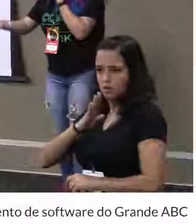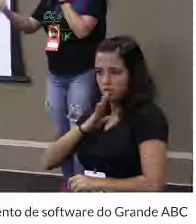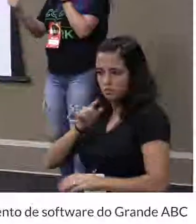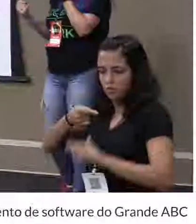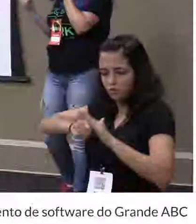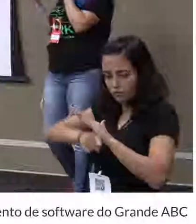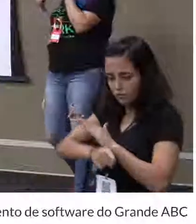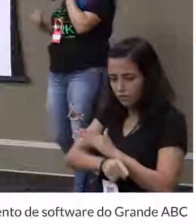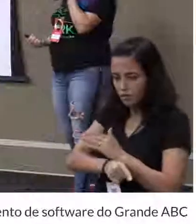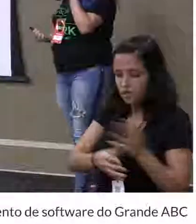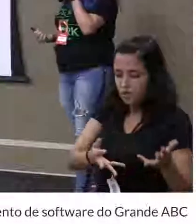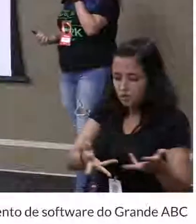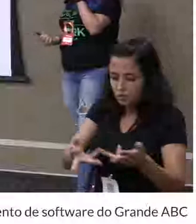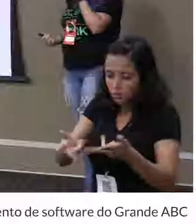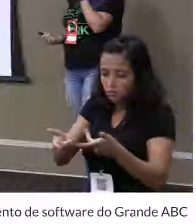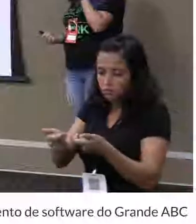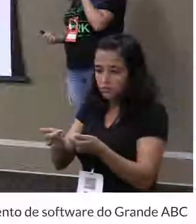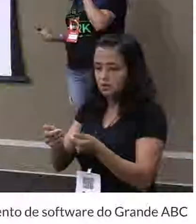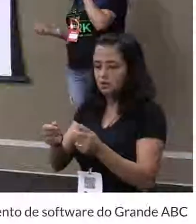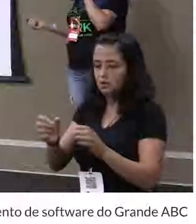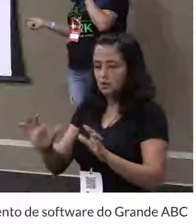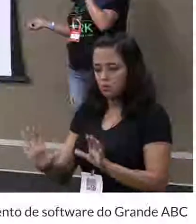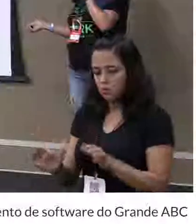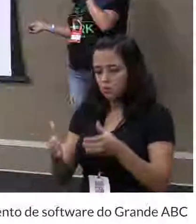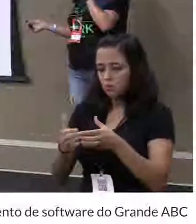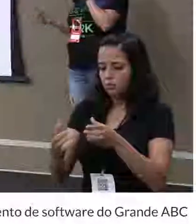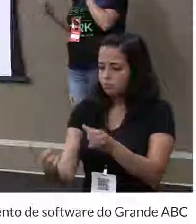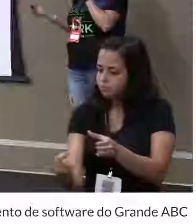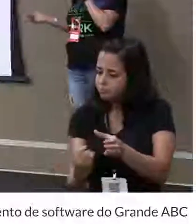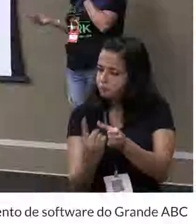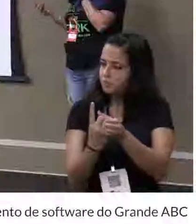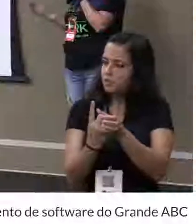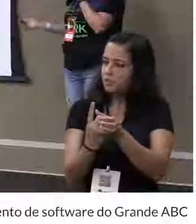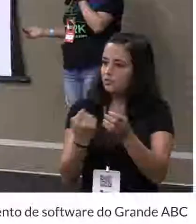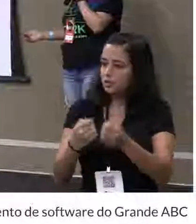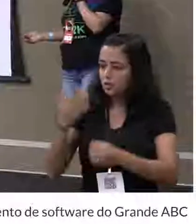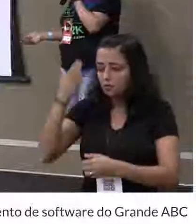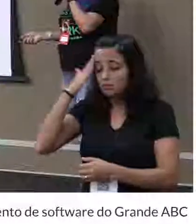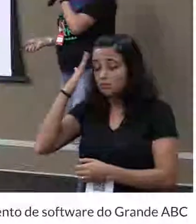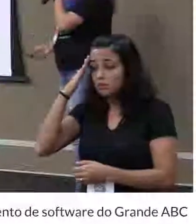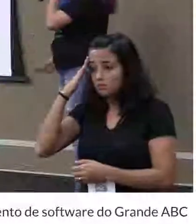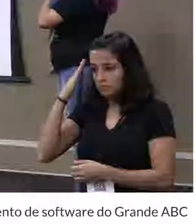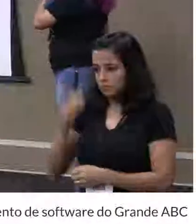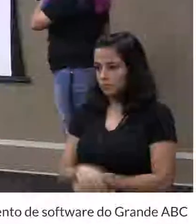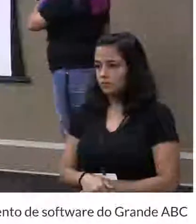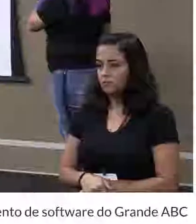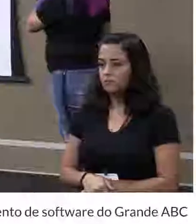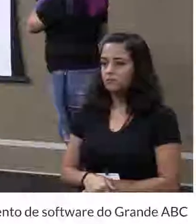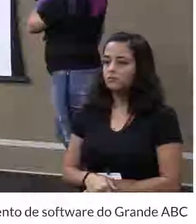convidam eles a se juntarem a esse grupo. Porque precisa de alguém que sabe, que tem muito conhecimento.